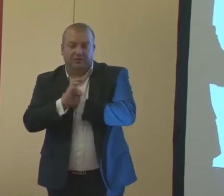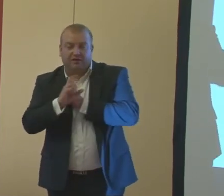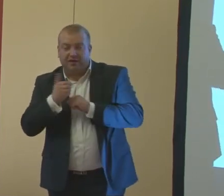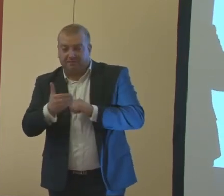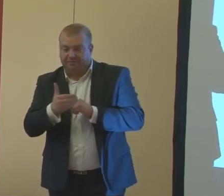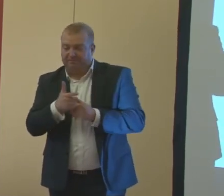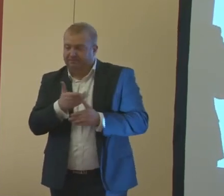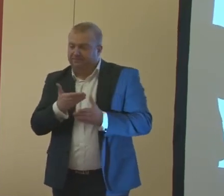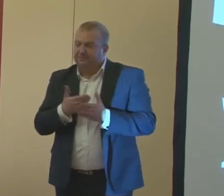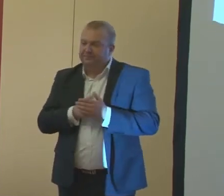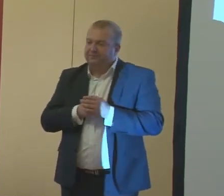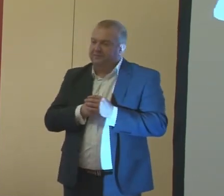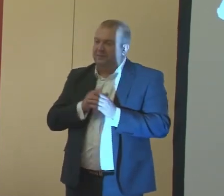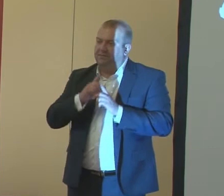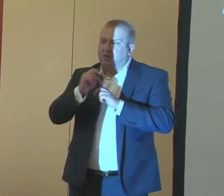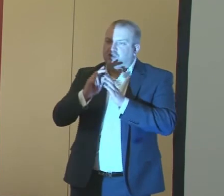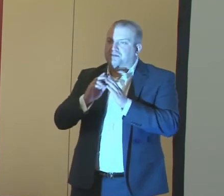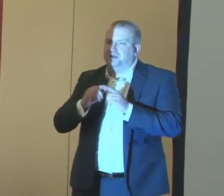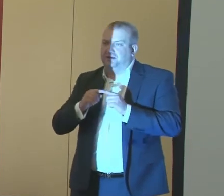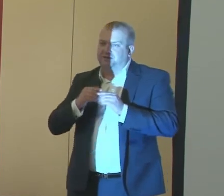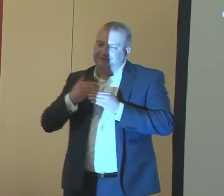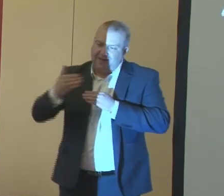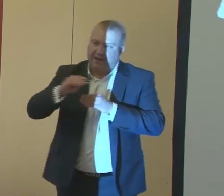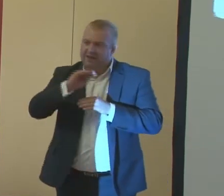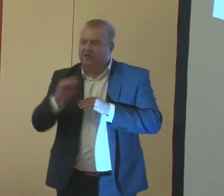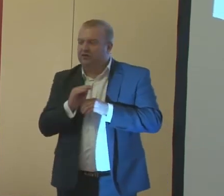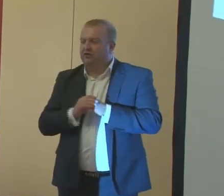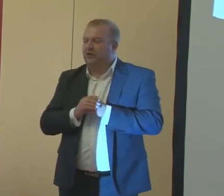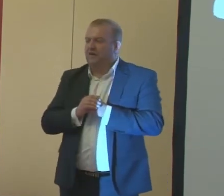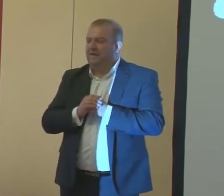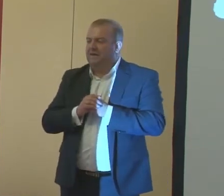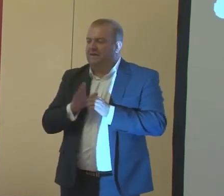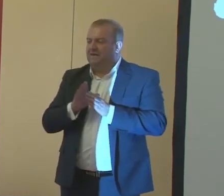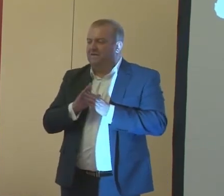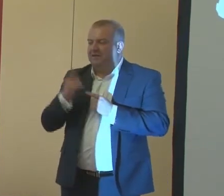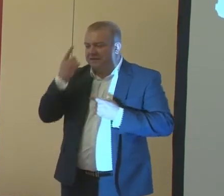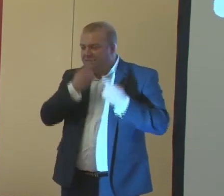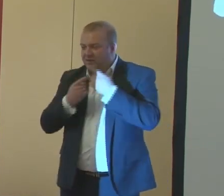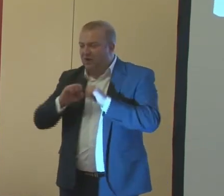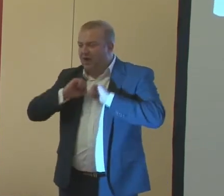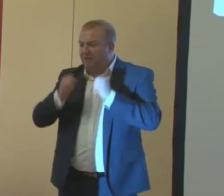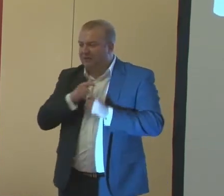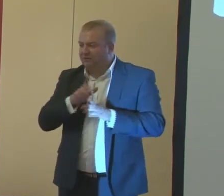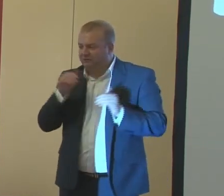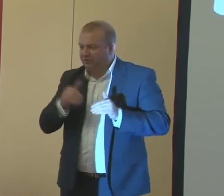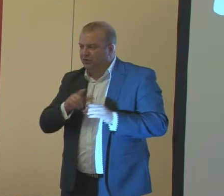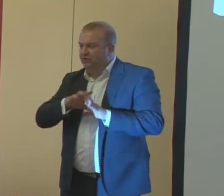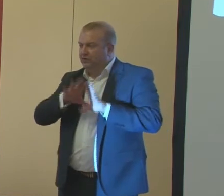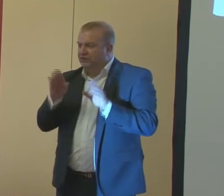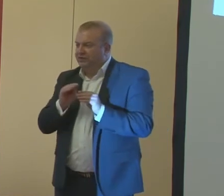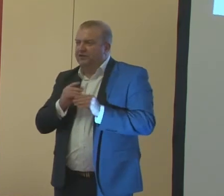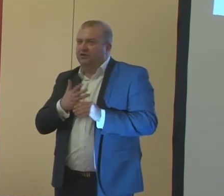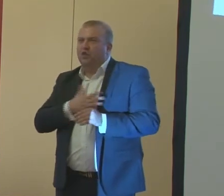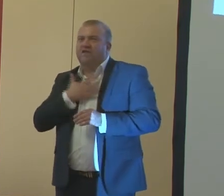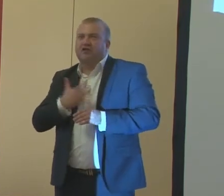poszliśmy dalej jeszcze w zamysłach, aby móc również uwrażliwiać tych, którzy